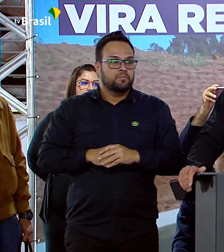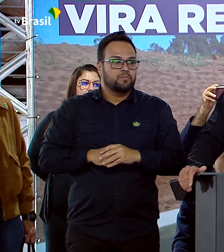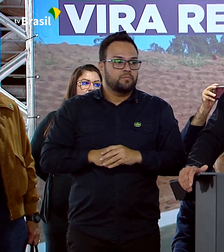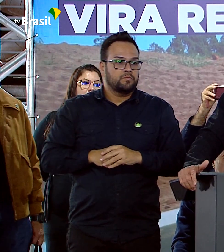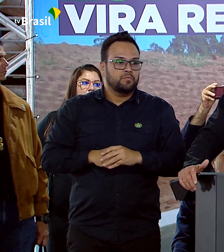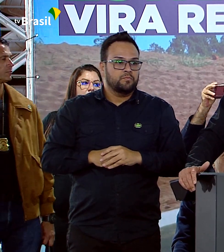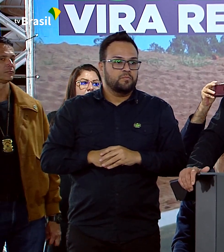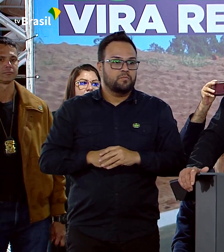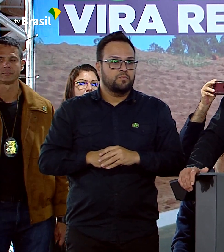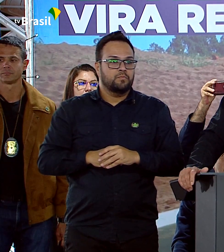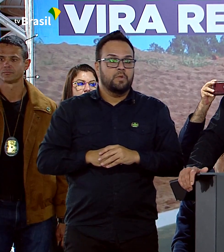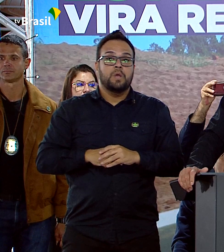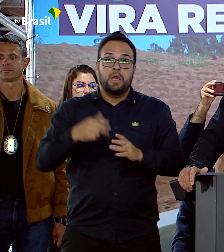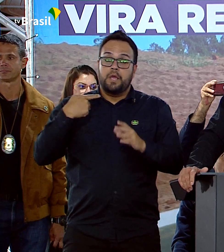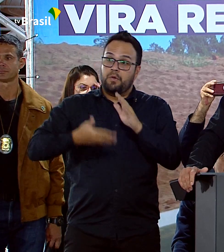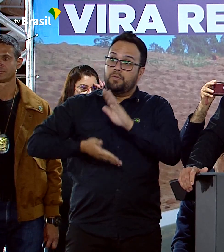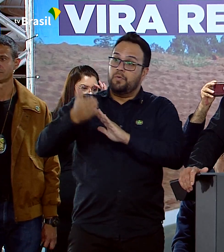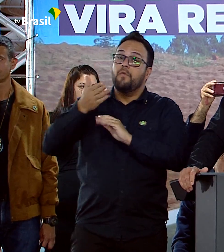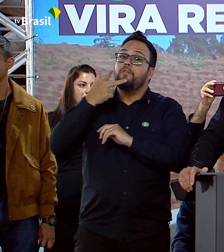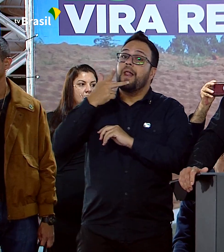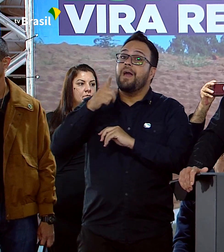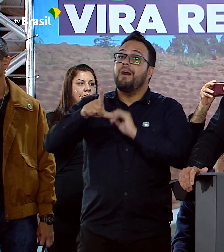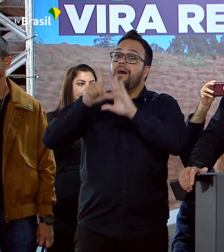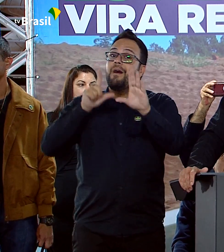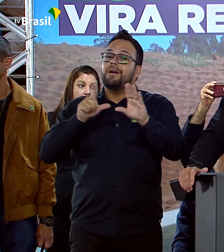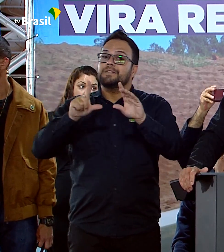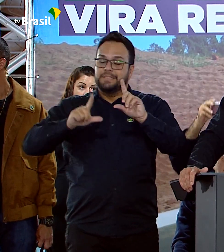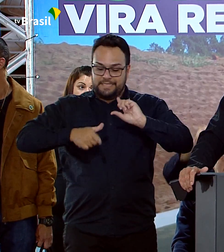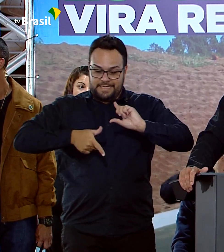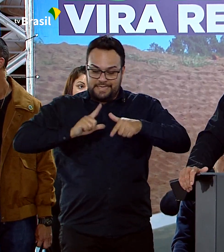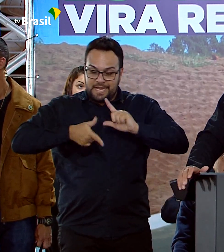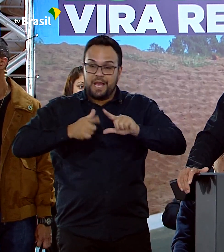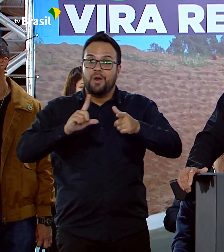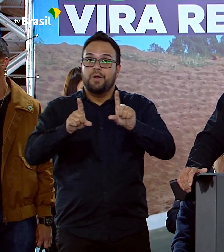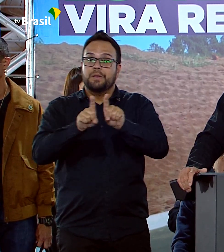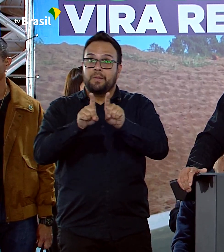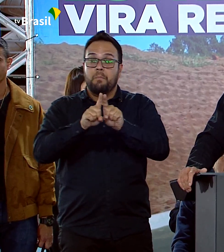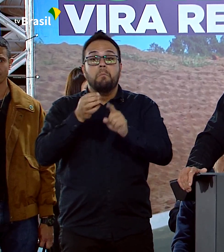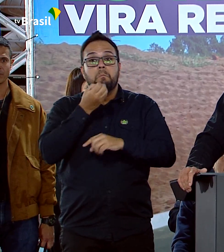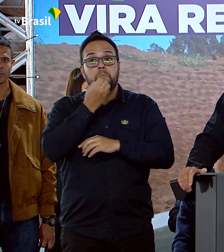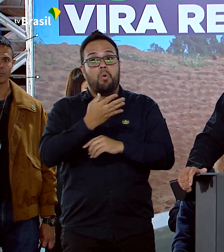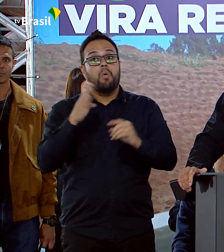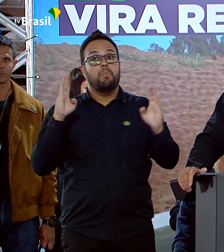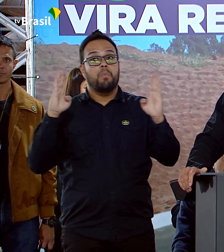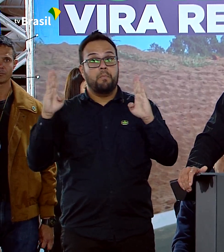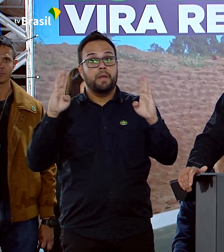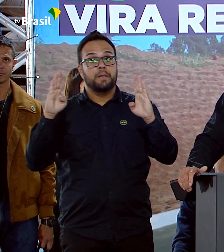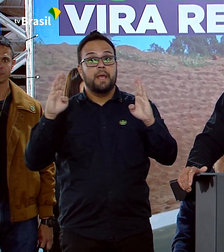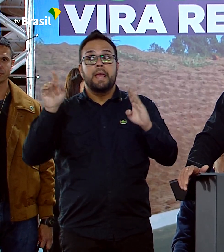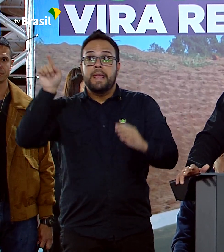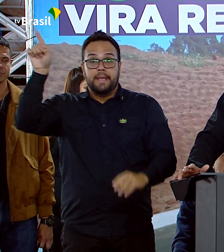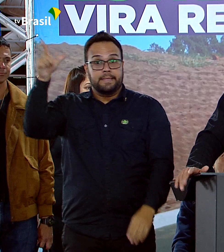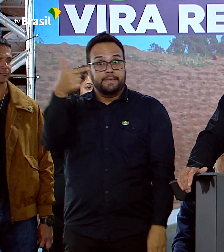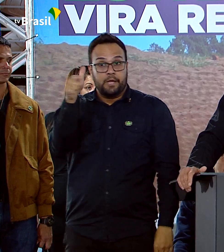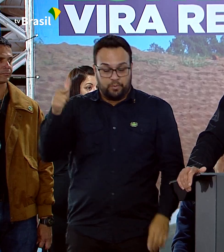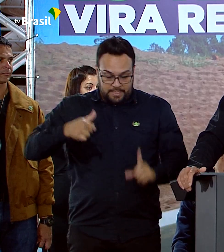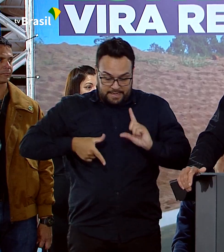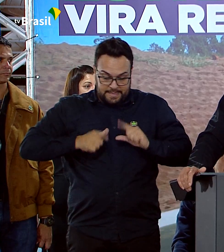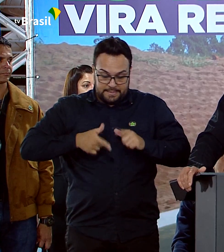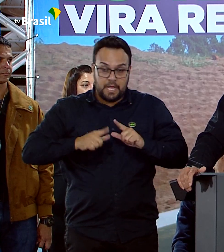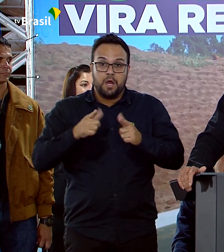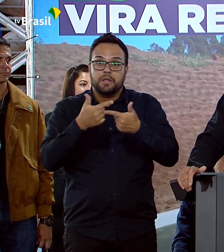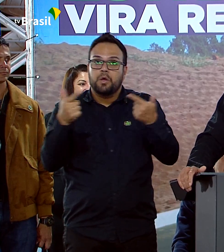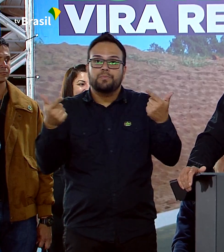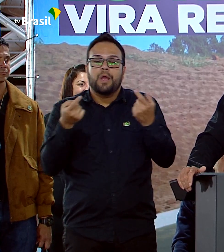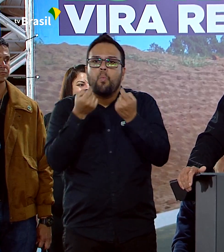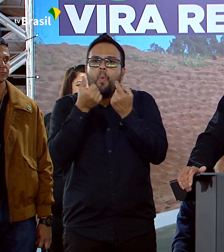Quando citei Israel e citei em um bom momento, olhe o que eles não têm. Não têm